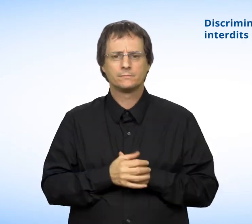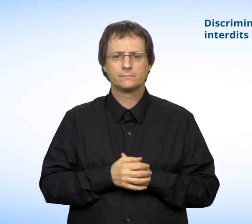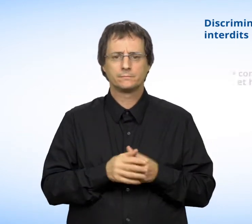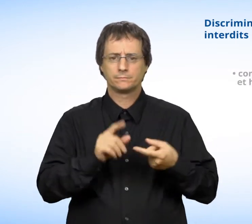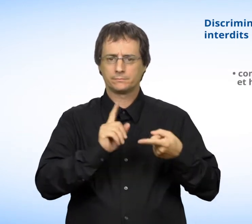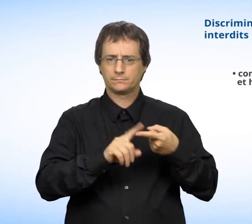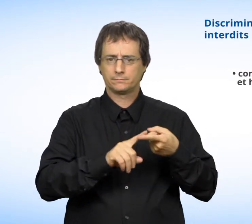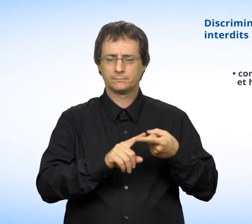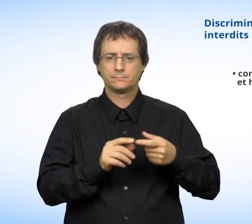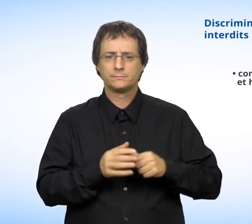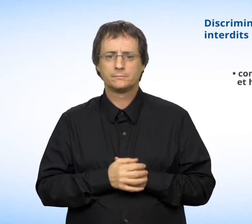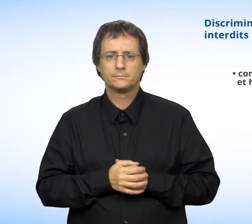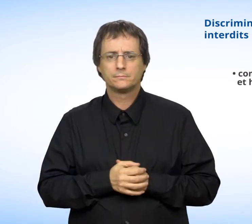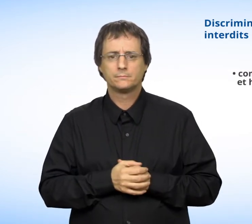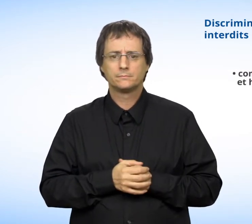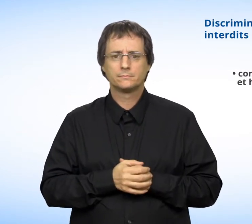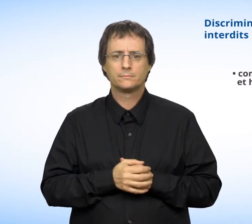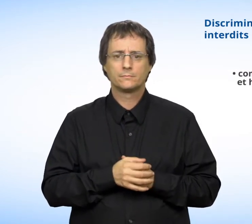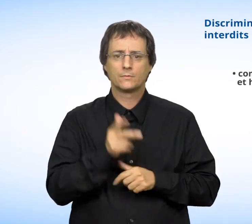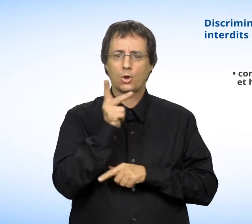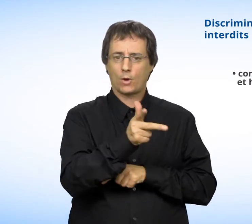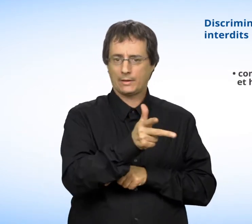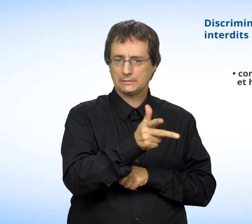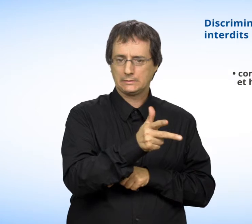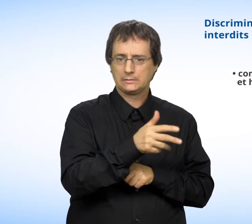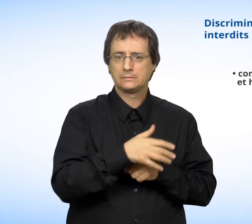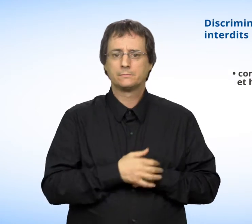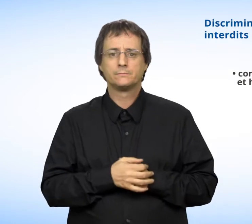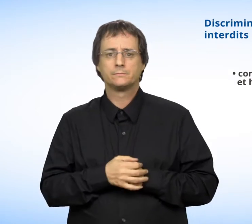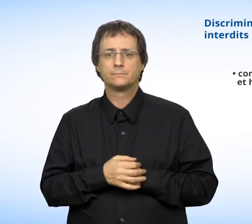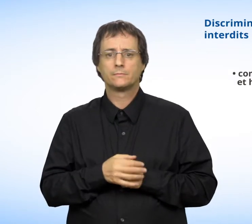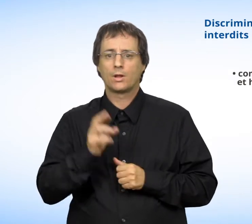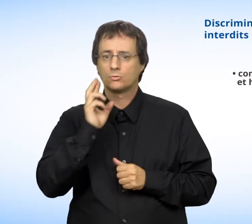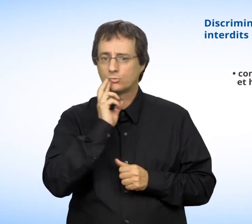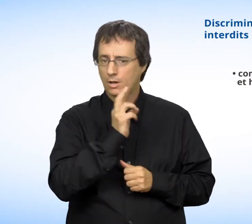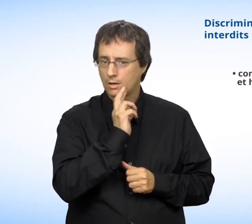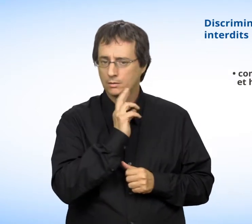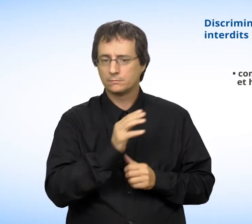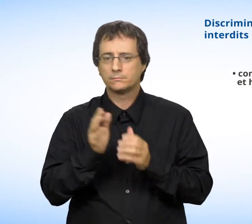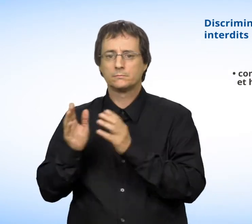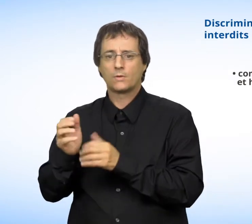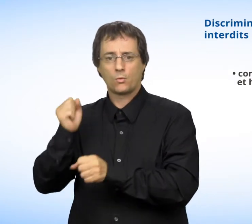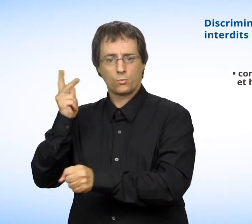les commerces, restaurants et hôtels,